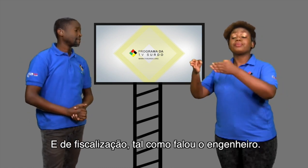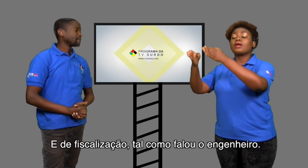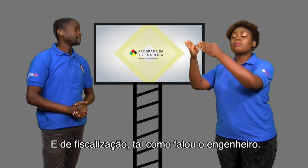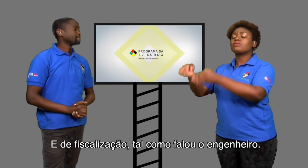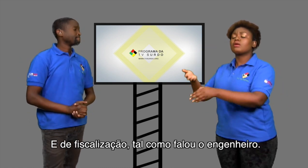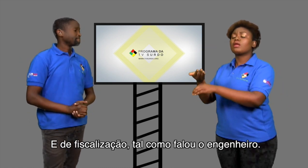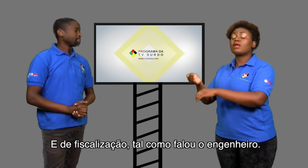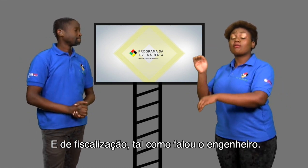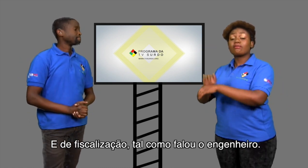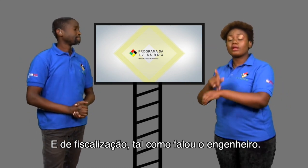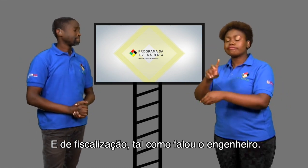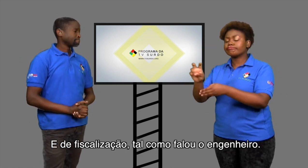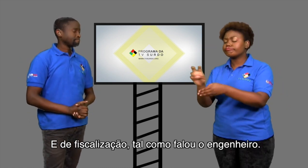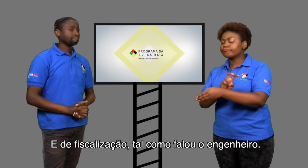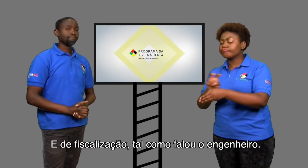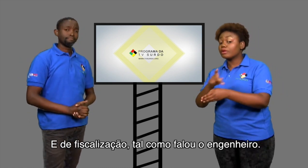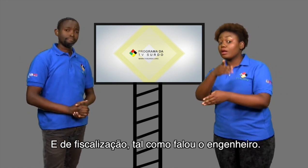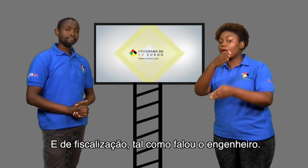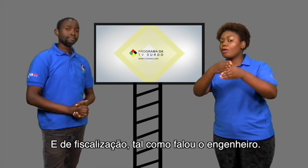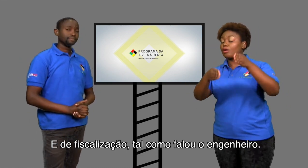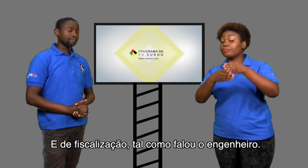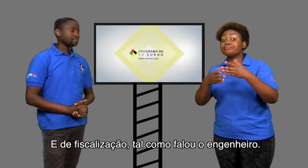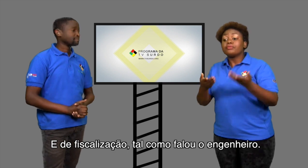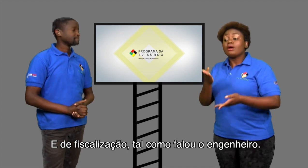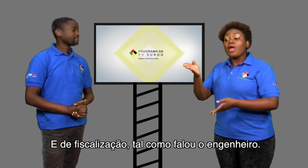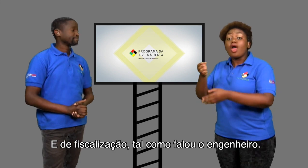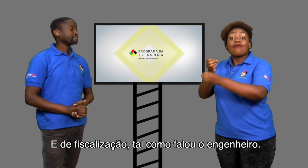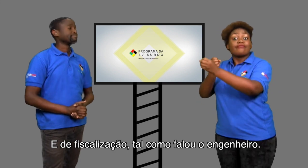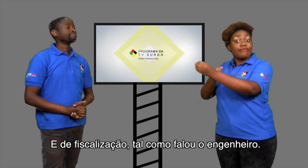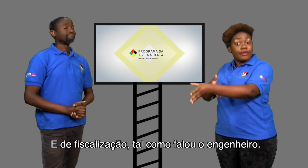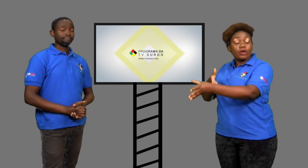E de fiscalização, tal como falou o engenheiro.